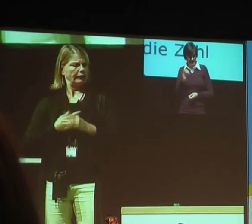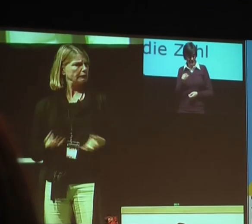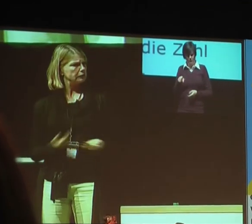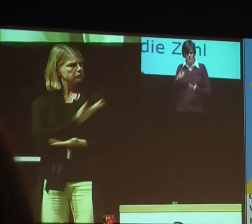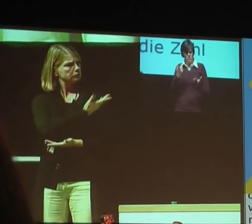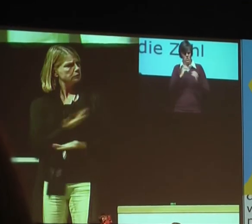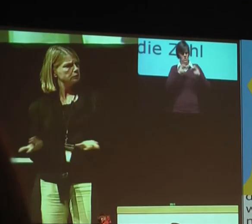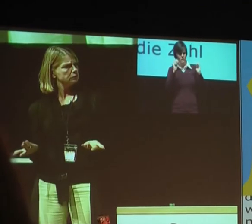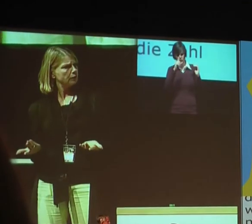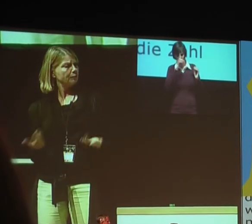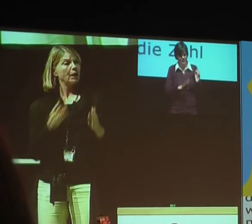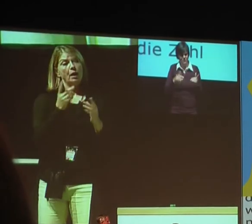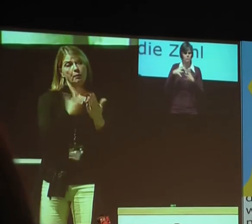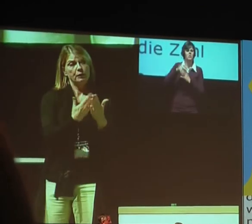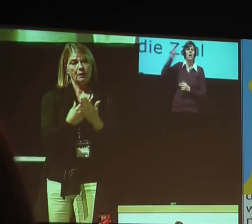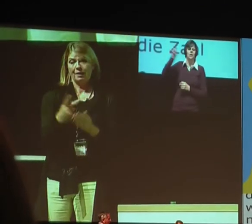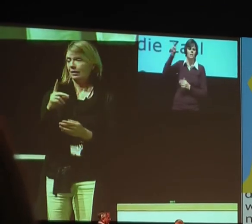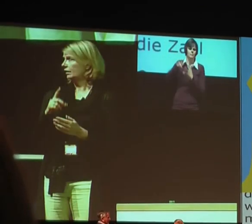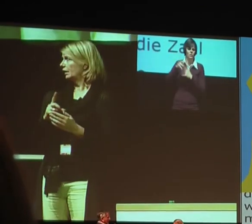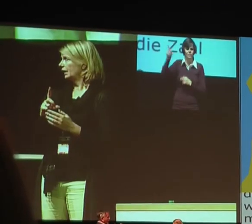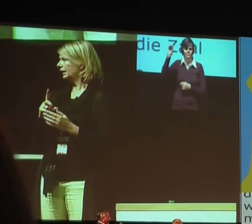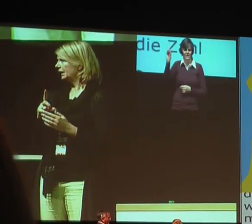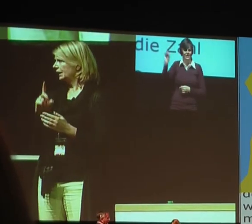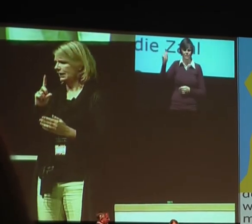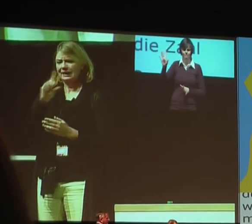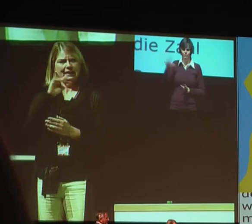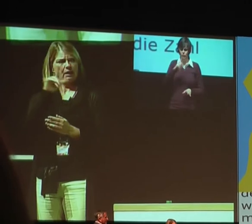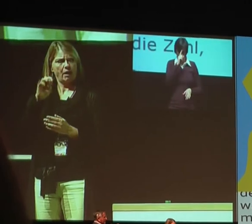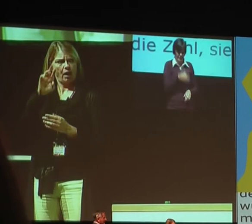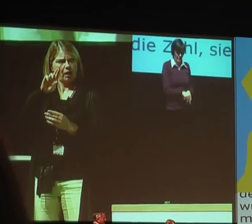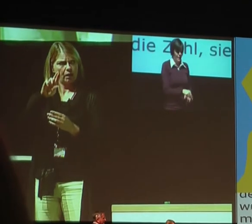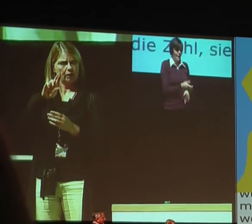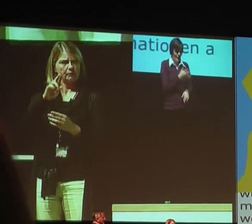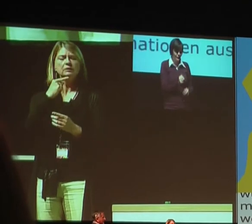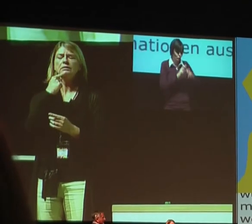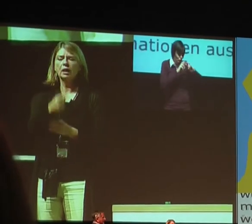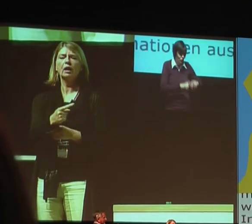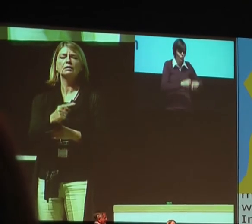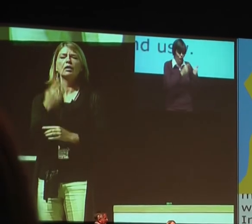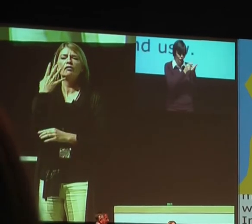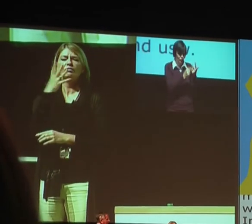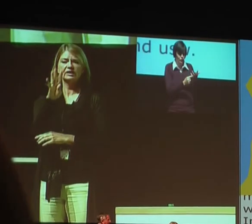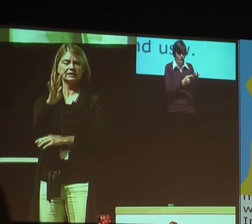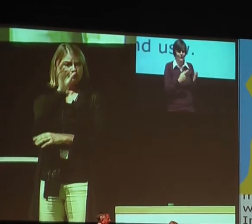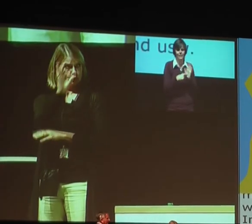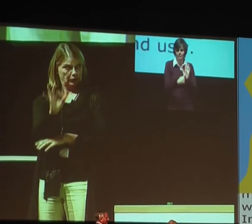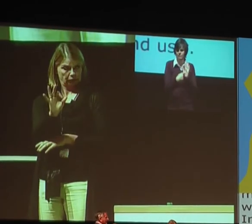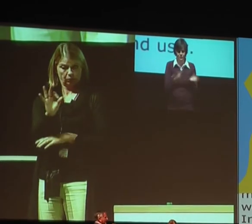Beispiel, der hat erst letztens seine Zahlen veröffentlicht. Also 45 Prozent der CI-Kinder gehen in eine